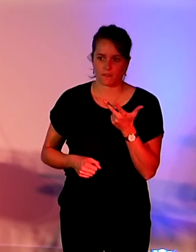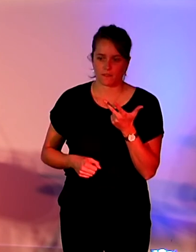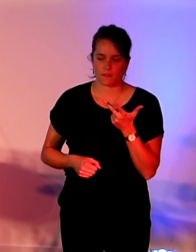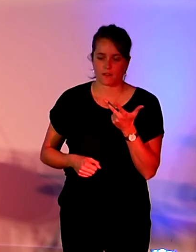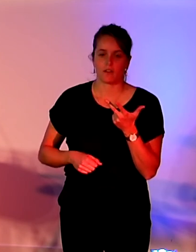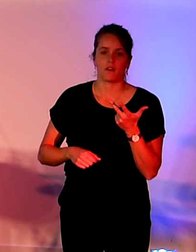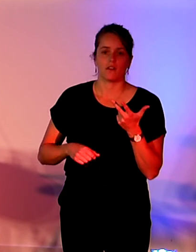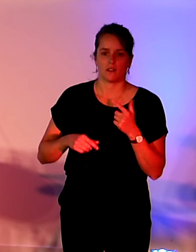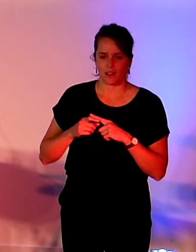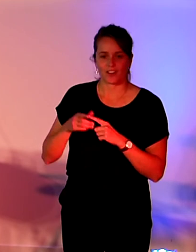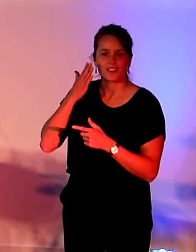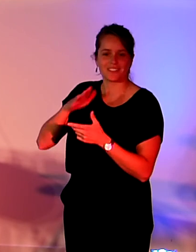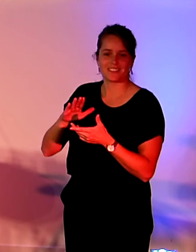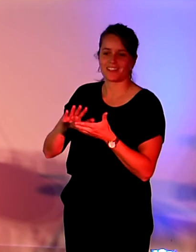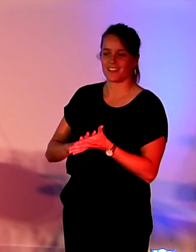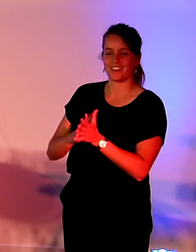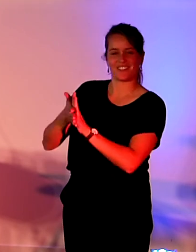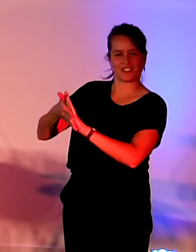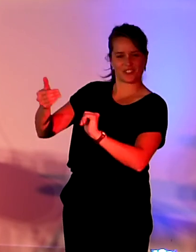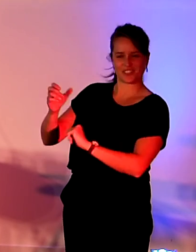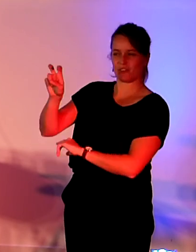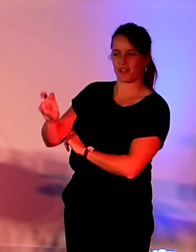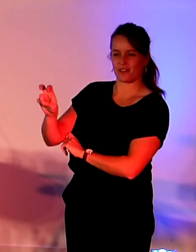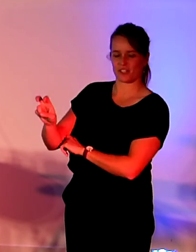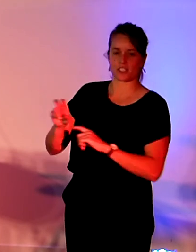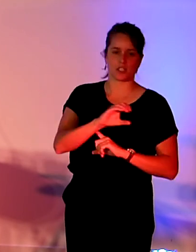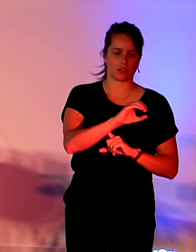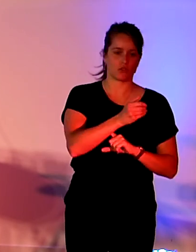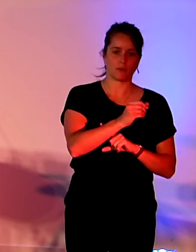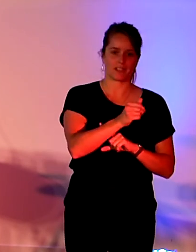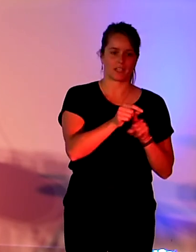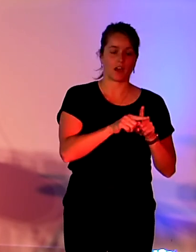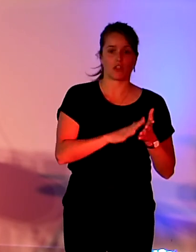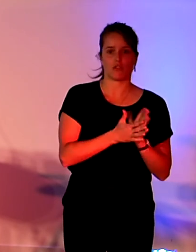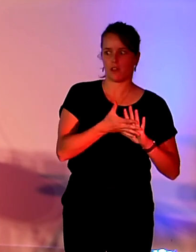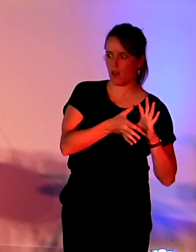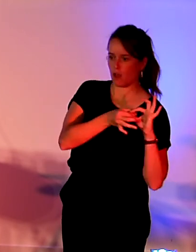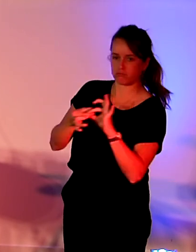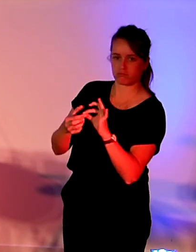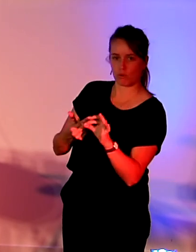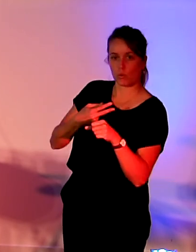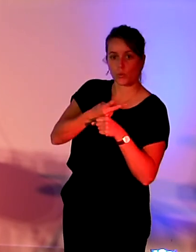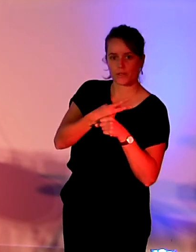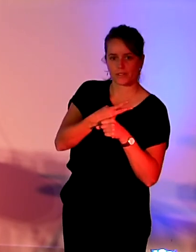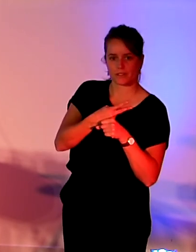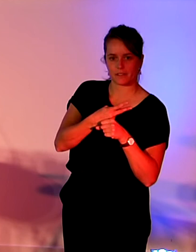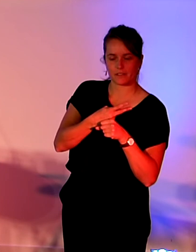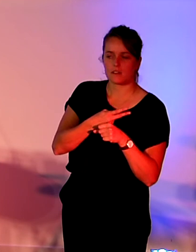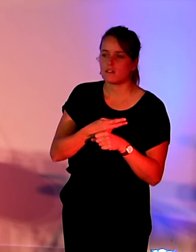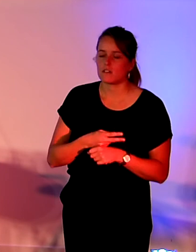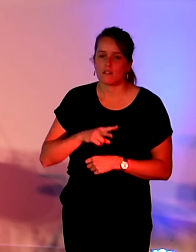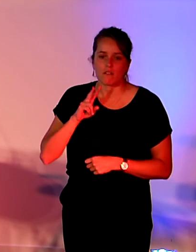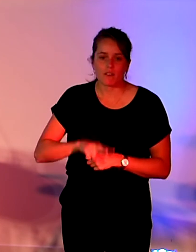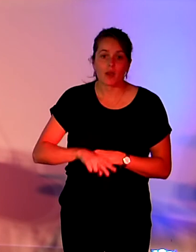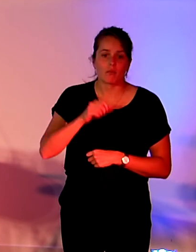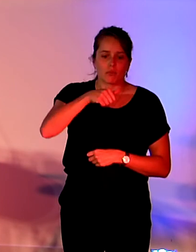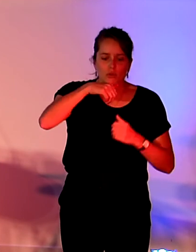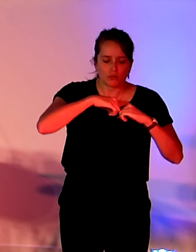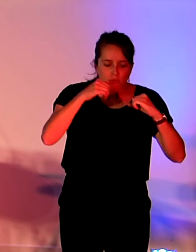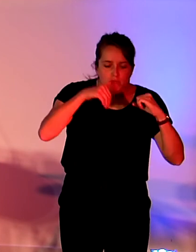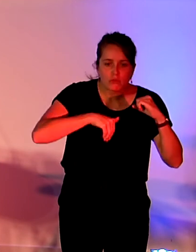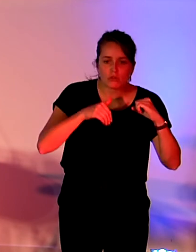favoriser la transition écologique. Donc en ce sens, il y a plusieurs mesures qui sont déployées pour